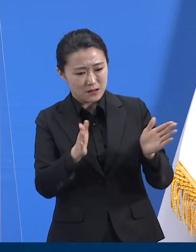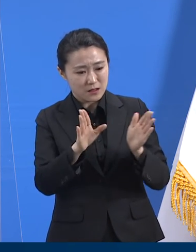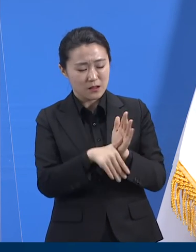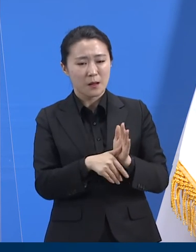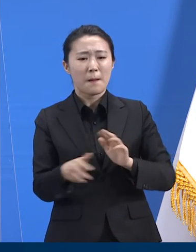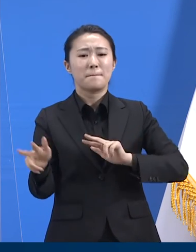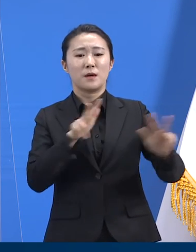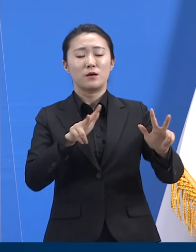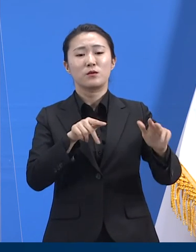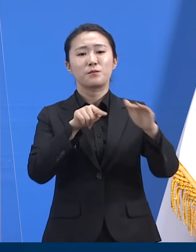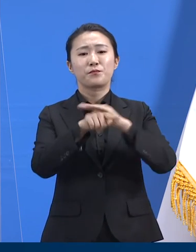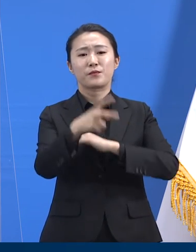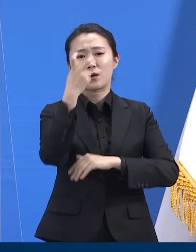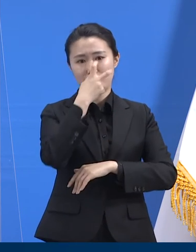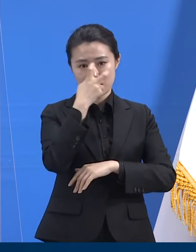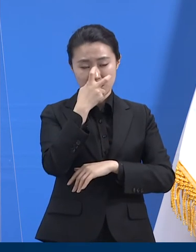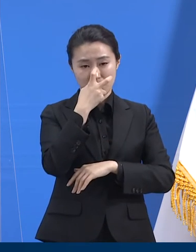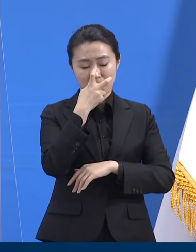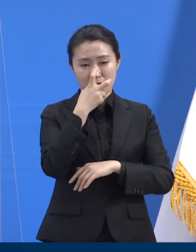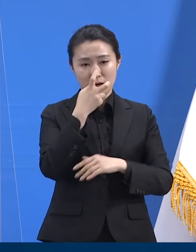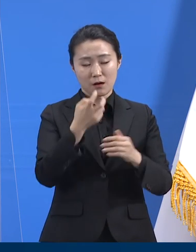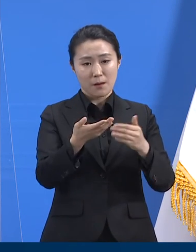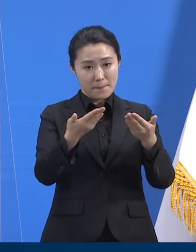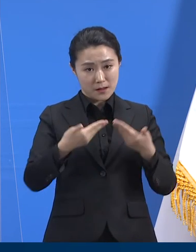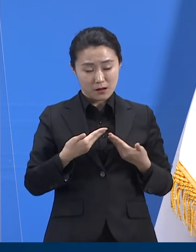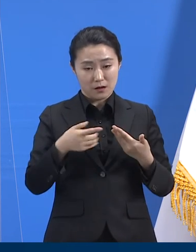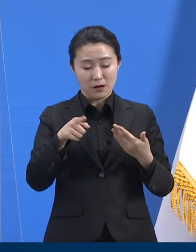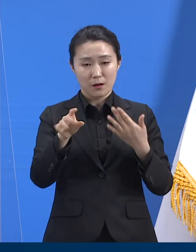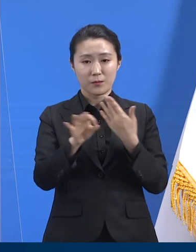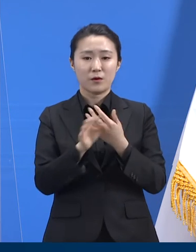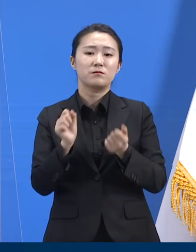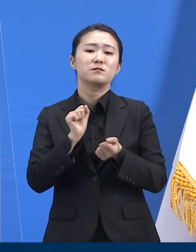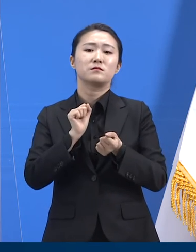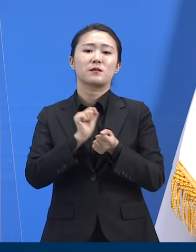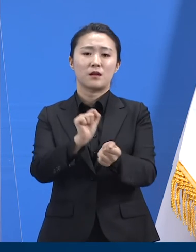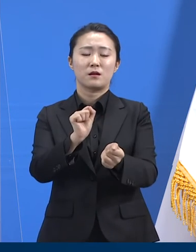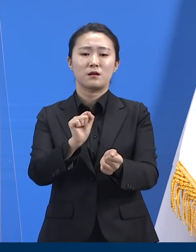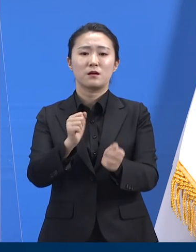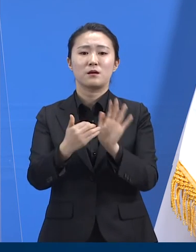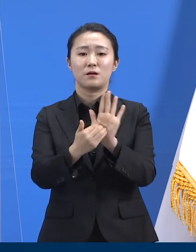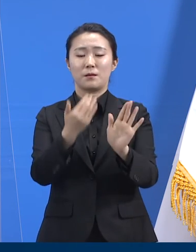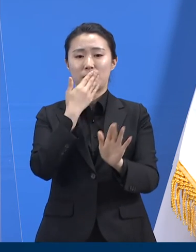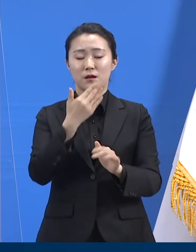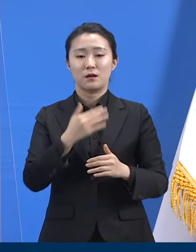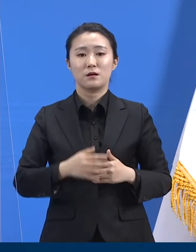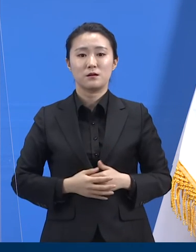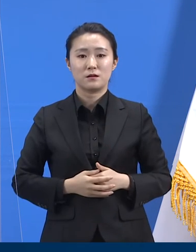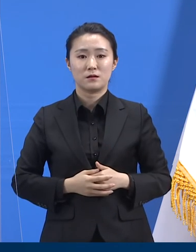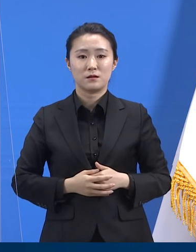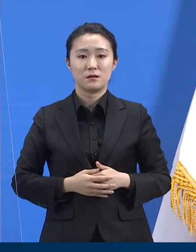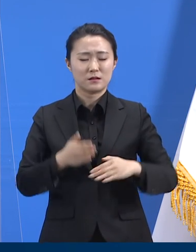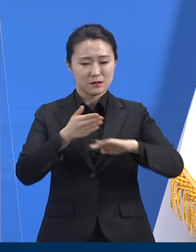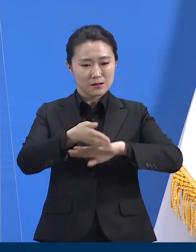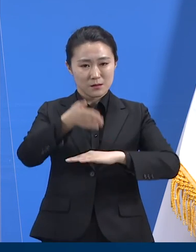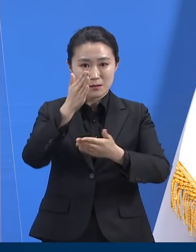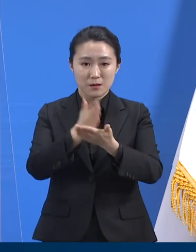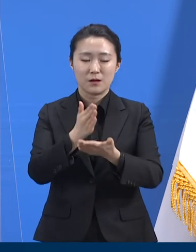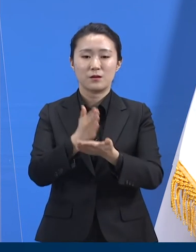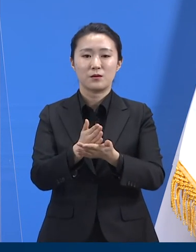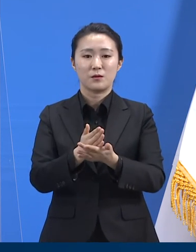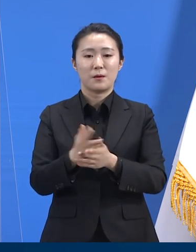경기도의 슬로건 위심될땐 지체 없이 진단검사를 꼭 기억해 주십시오.